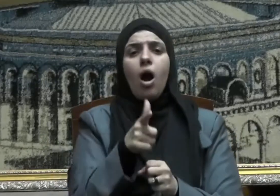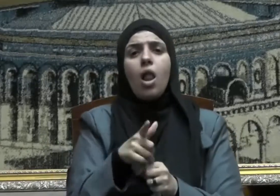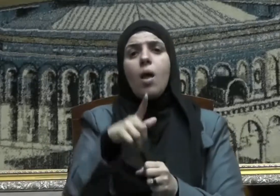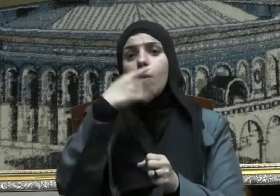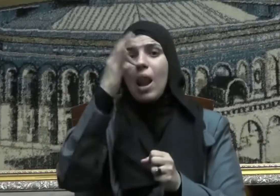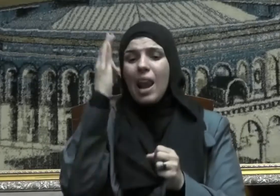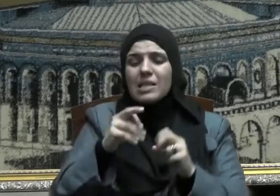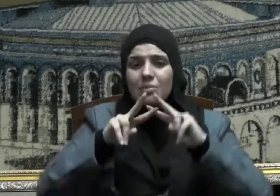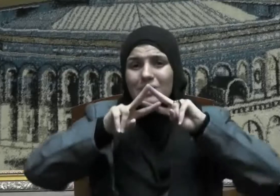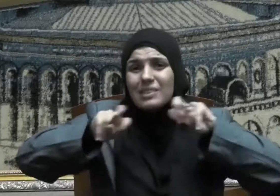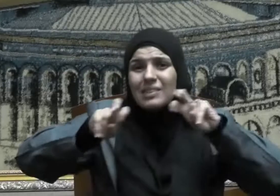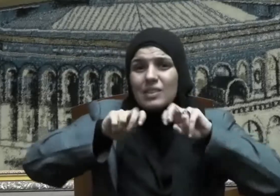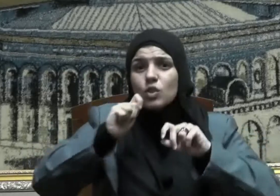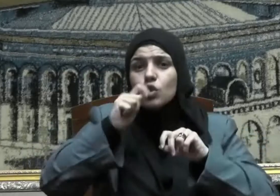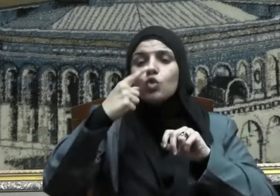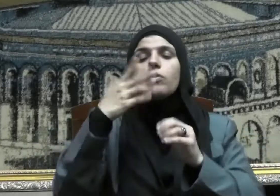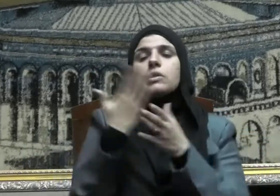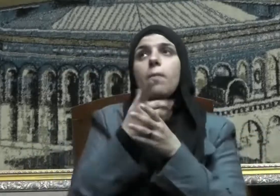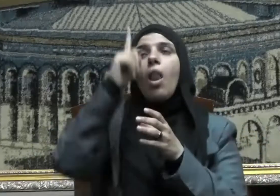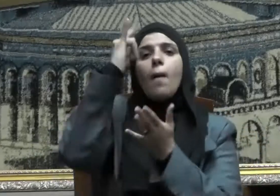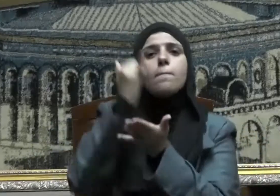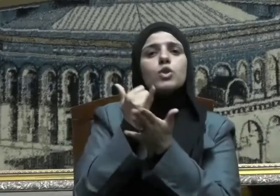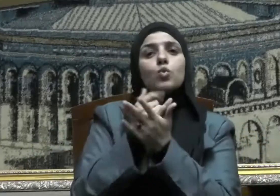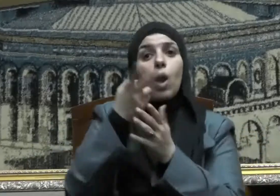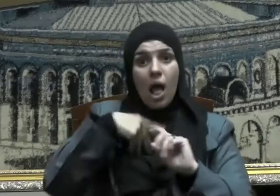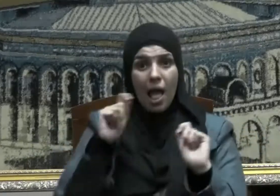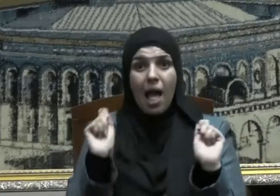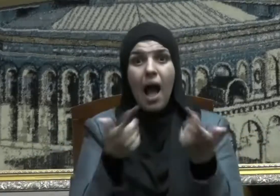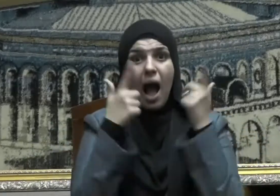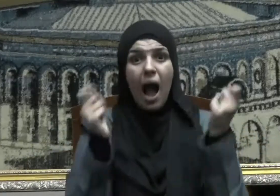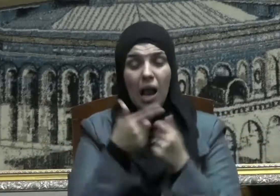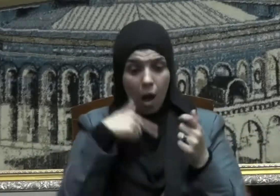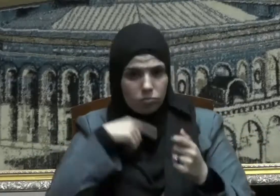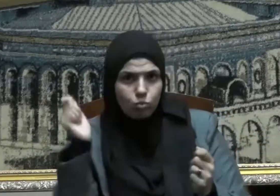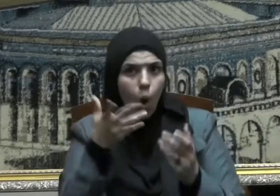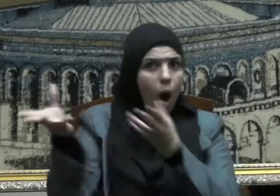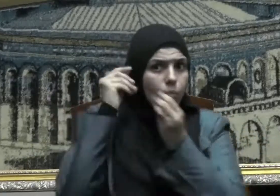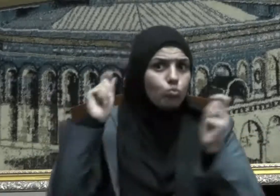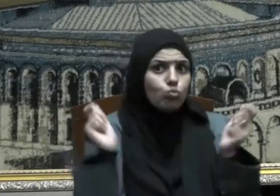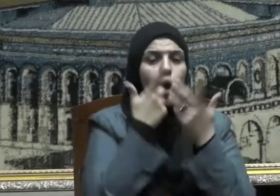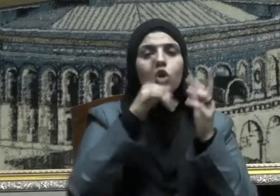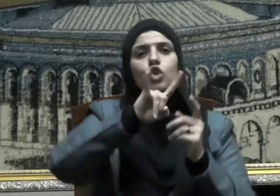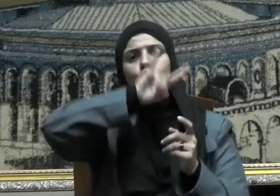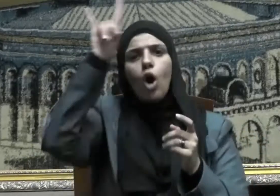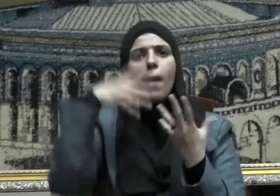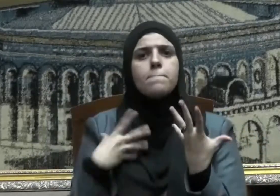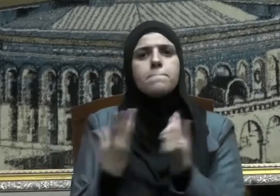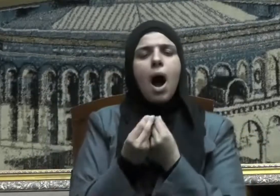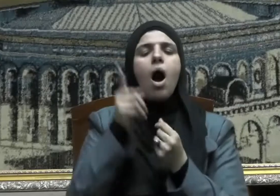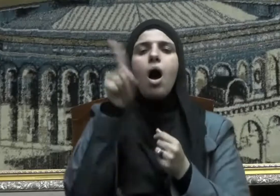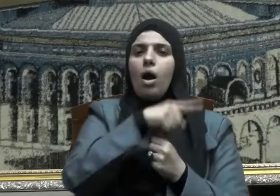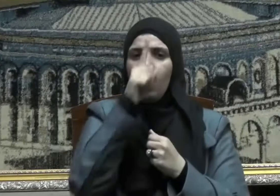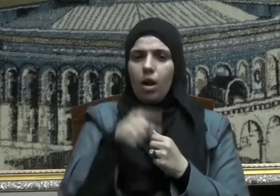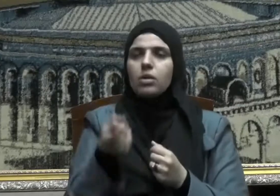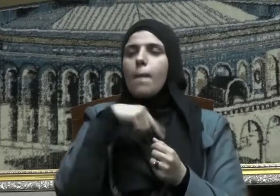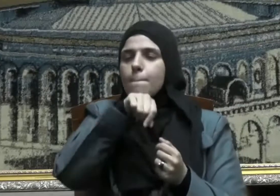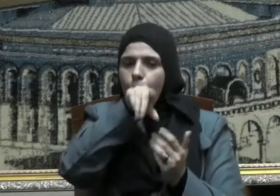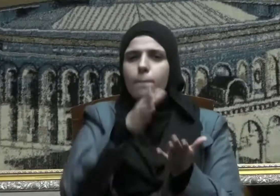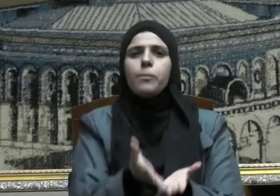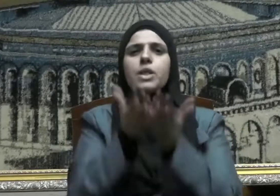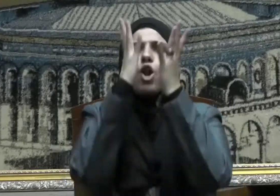وسلم التأني من الله والعجلة من الشيطان وقال صلى الله